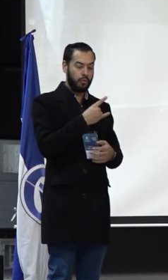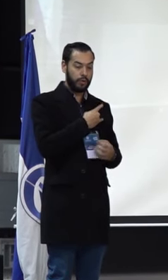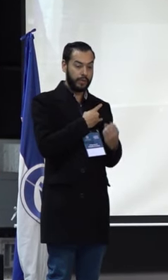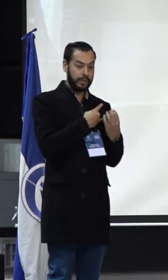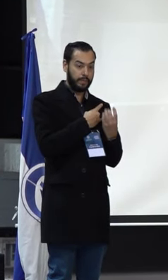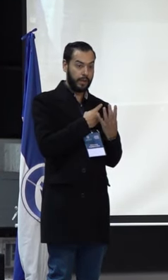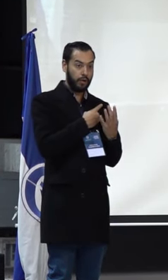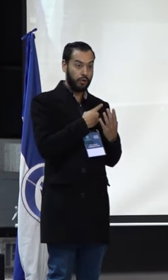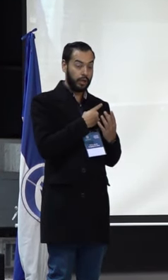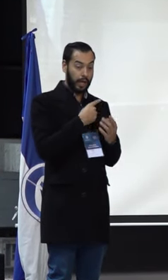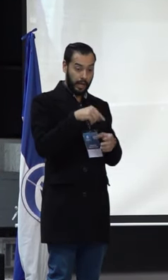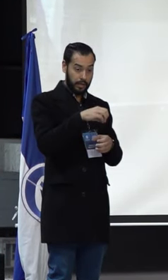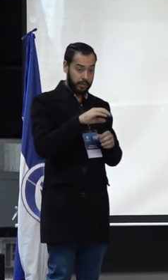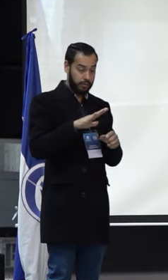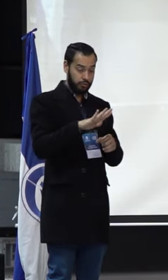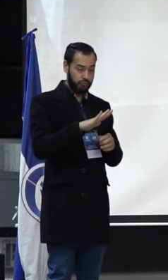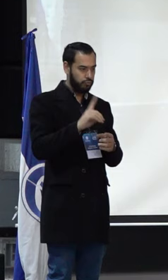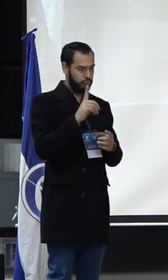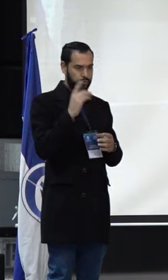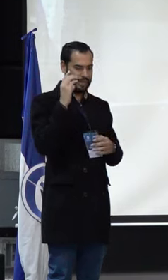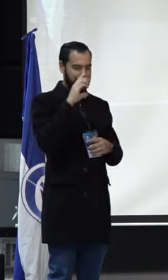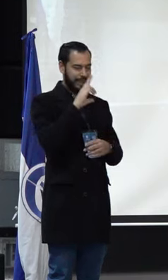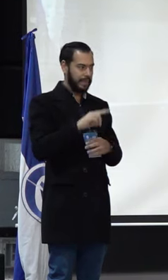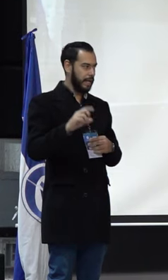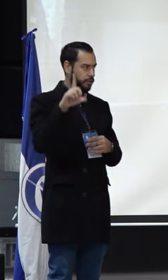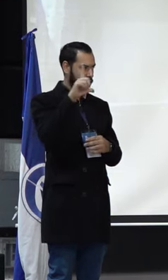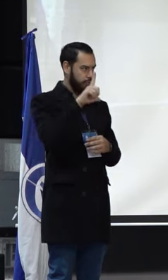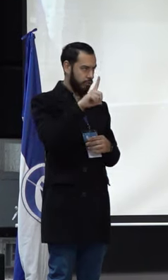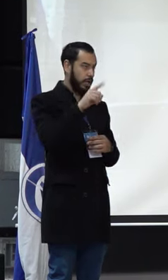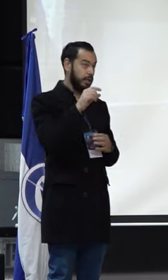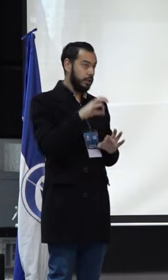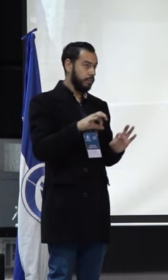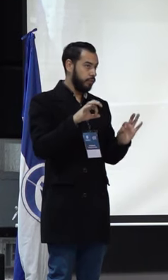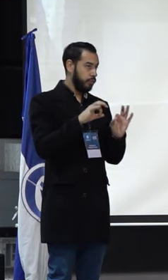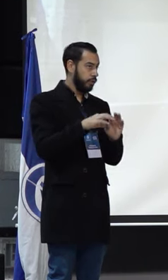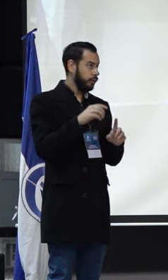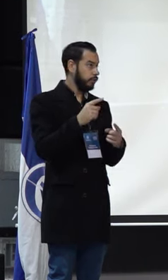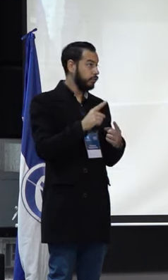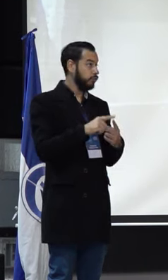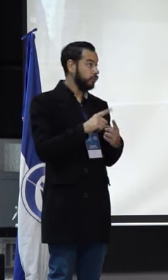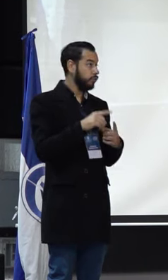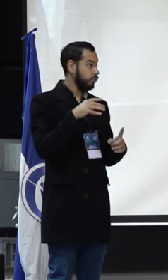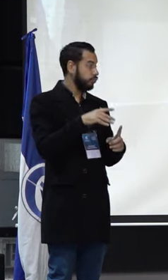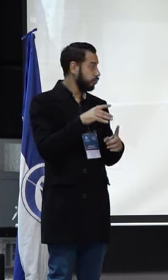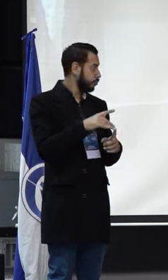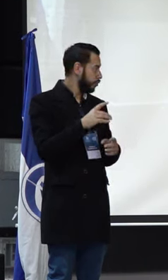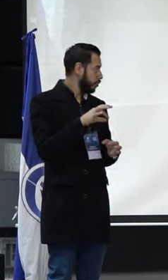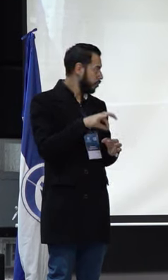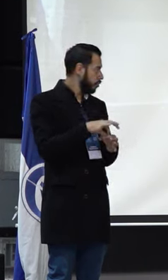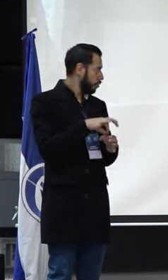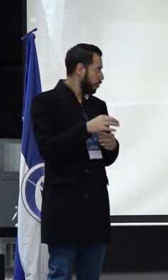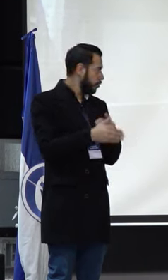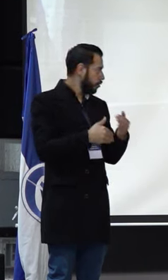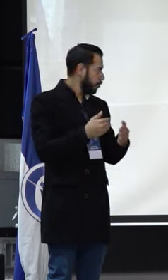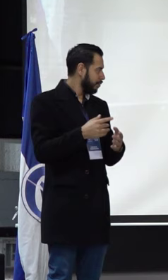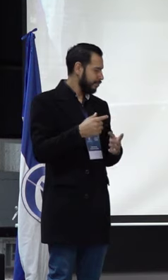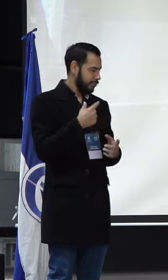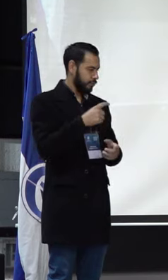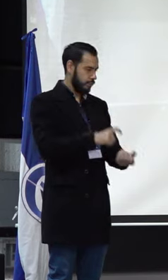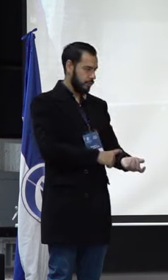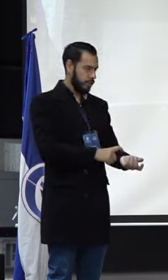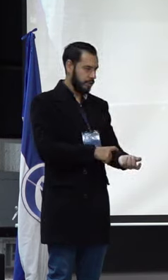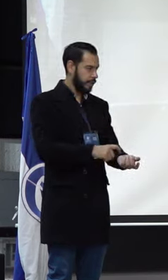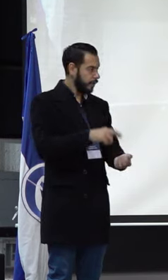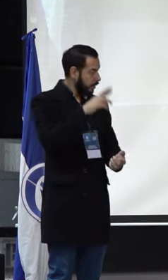hecho, pues valga la pena, este es el espacio para decirlo, una de las grandes inquietudes que nos queda en este proceso de elección es que por nuestro carácter nacional no